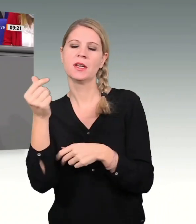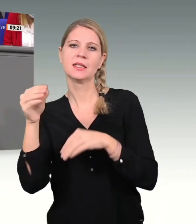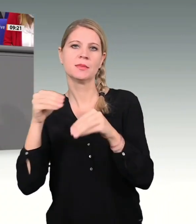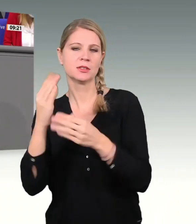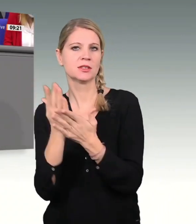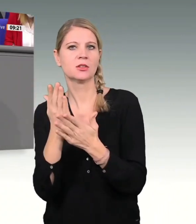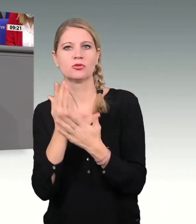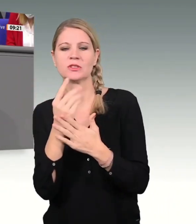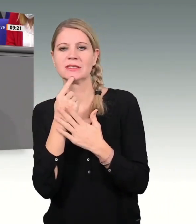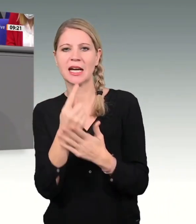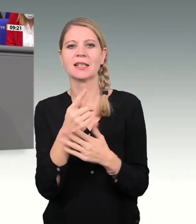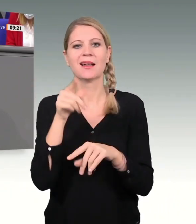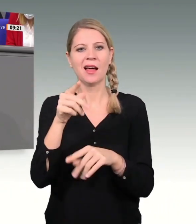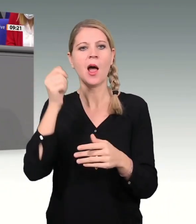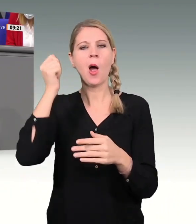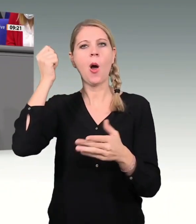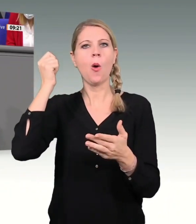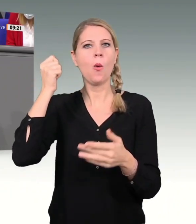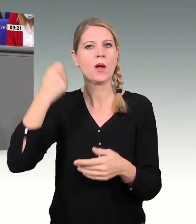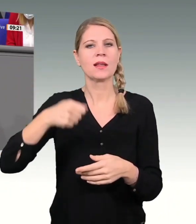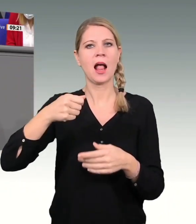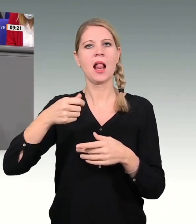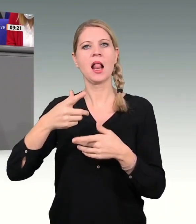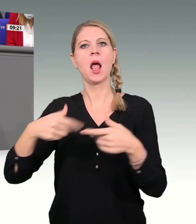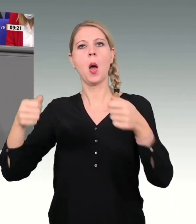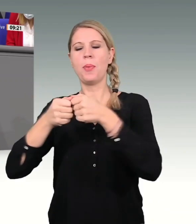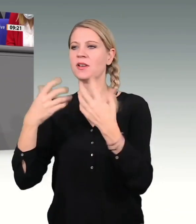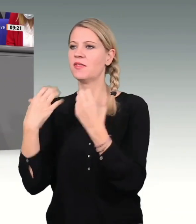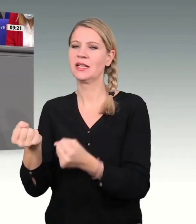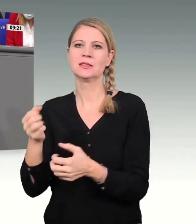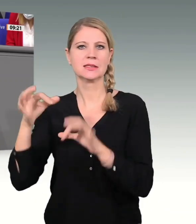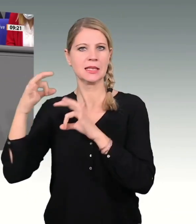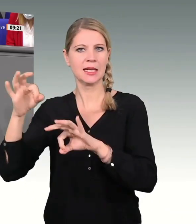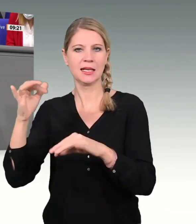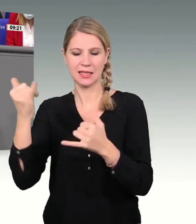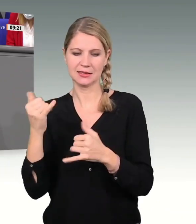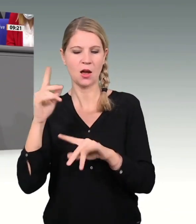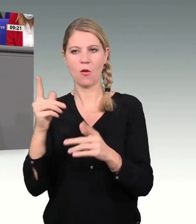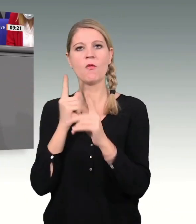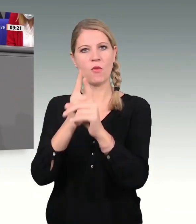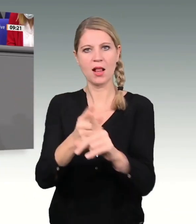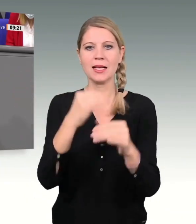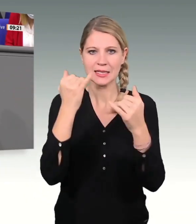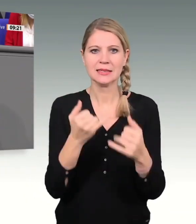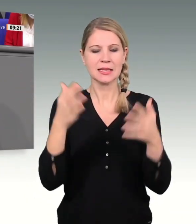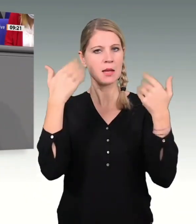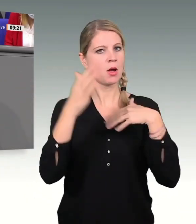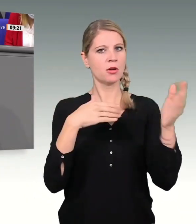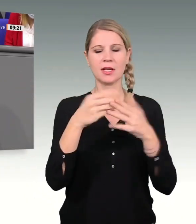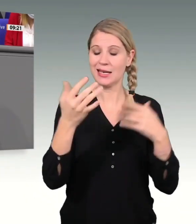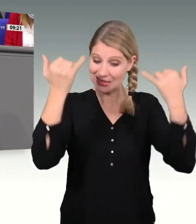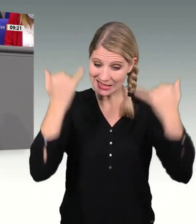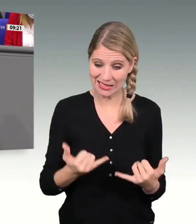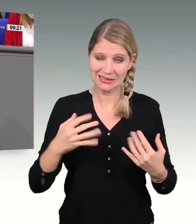Bundesverfassungsgerichts nach, nämlich dem Übergang zur Klimaneutralität, jetzt zügig in Angriff zu nehmen. Und wir kommen damit unserer Verpflichtung, der